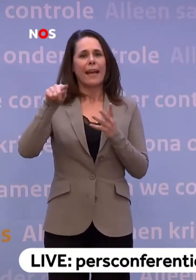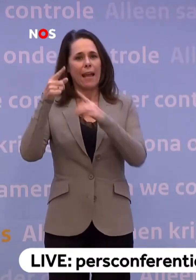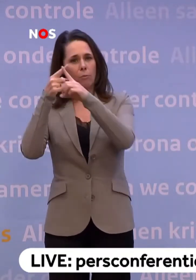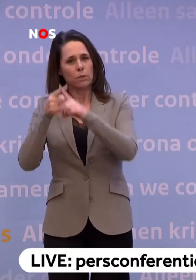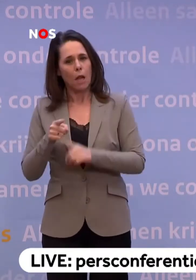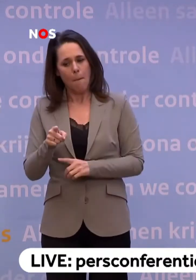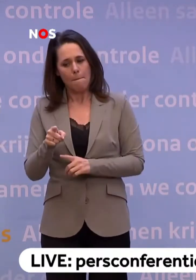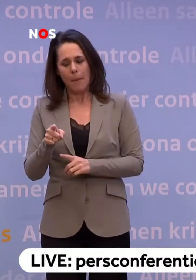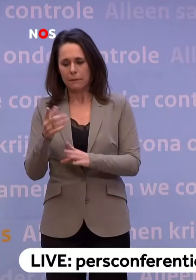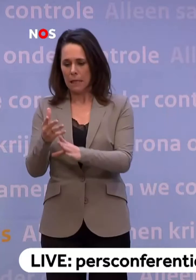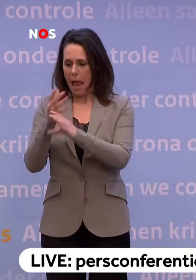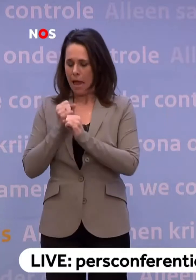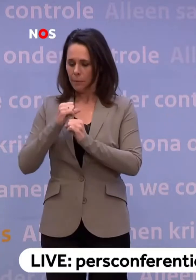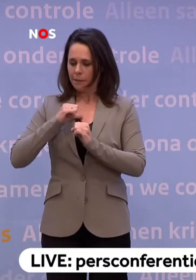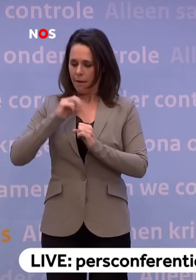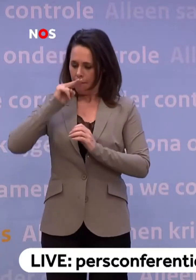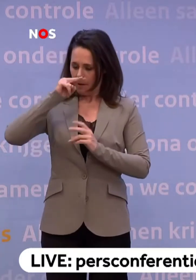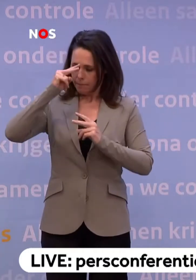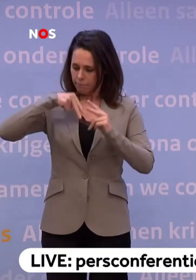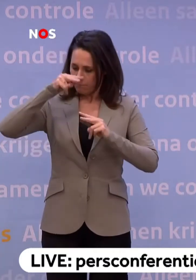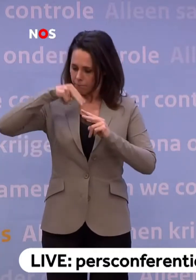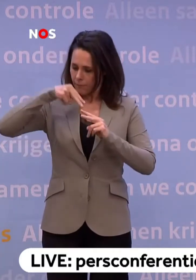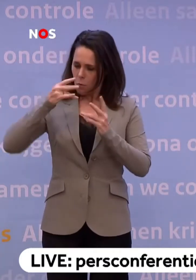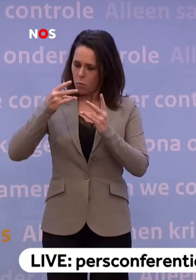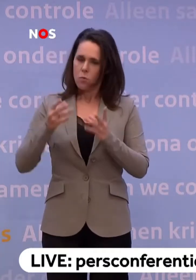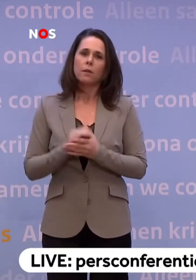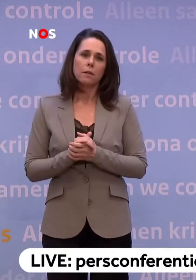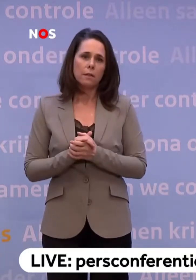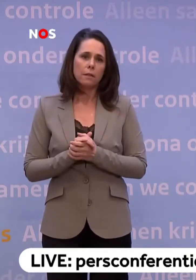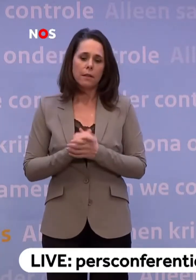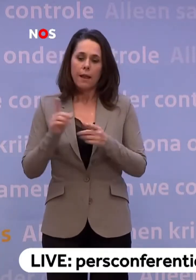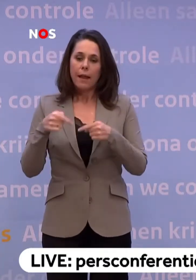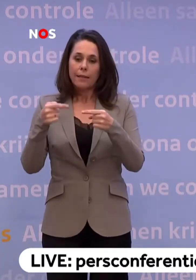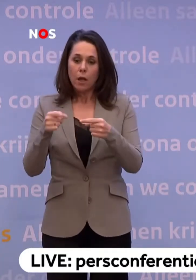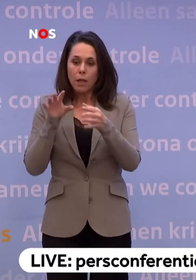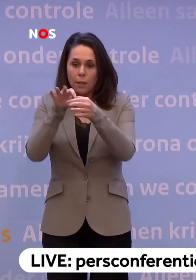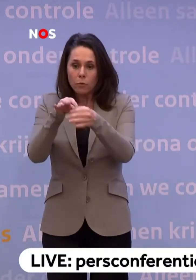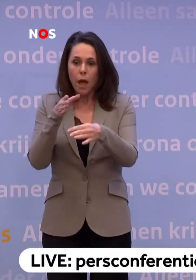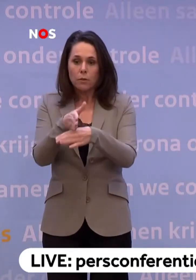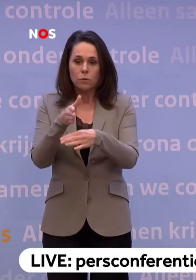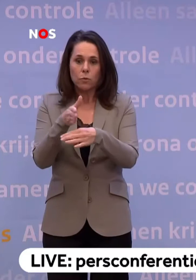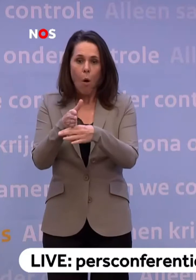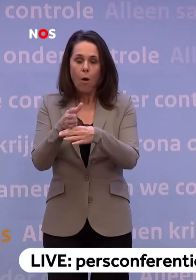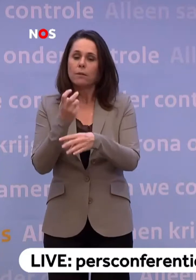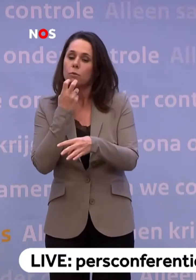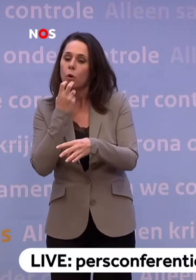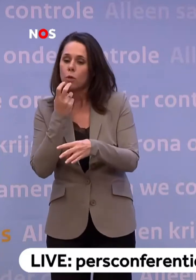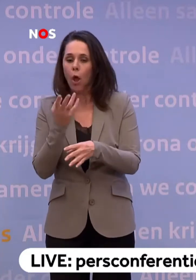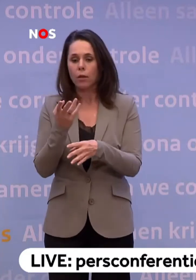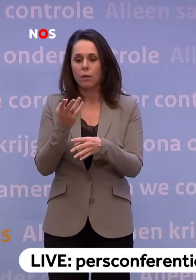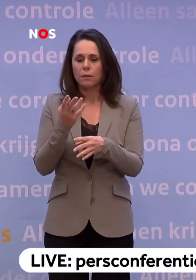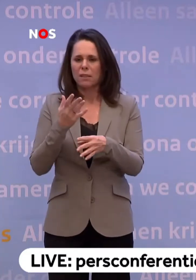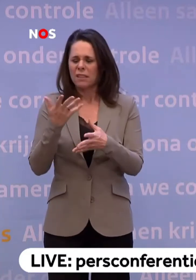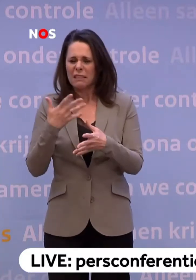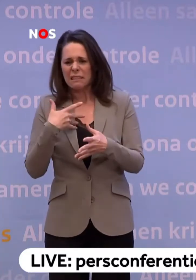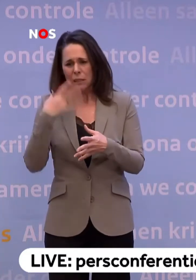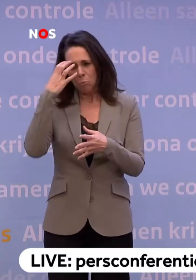app die helpt je eigenlijk bij het monitoren van jezelf... ...en vervolgens ook in contact blijven met de dokter om als je je